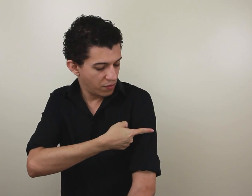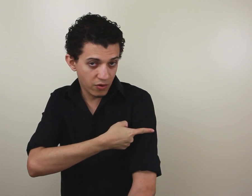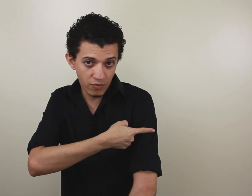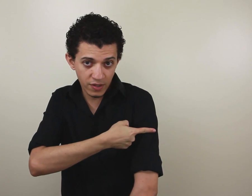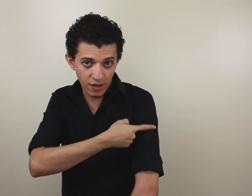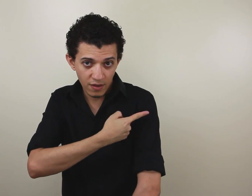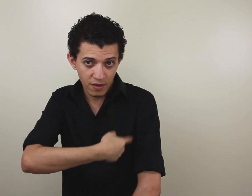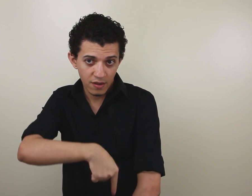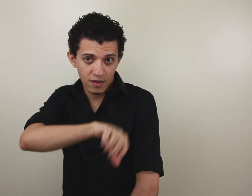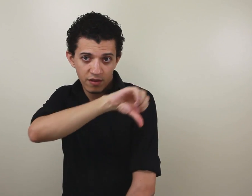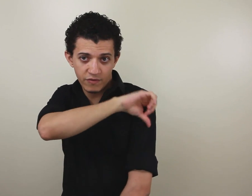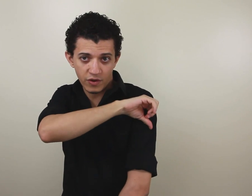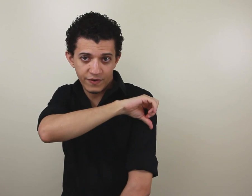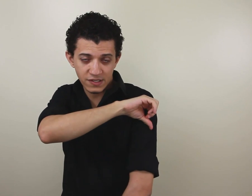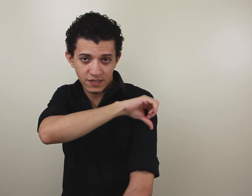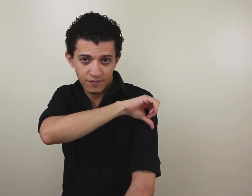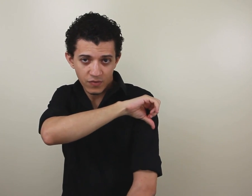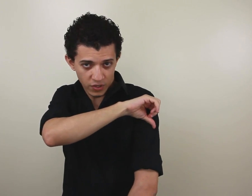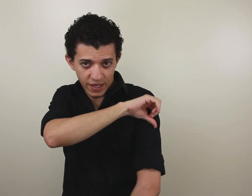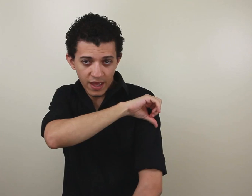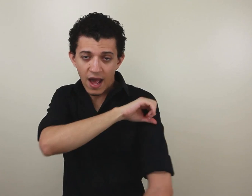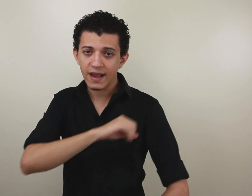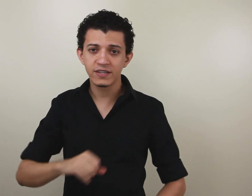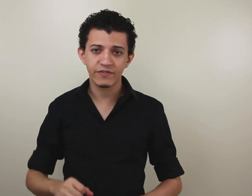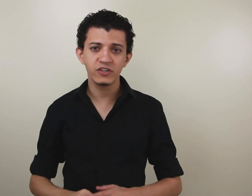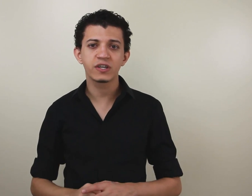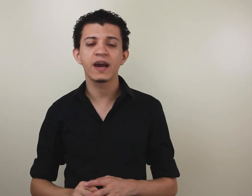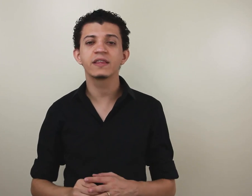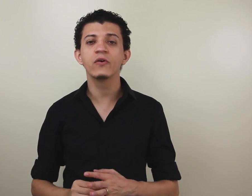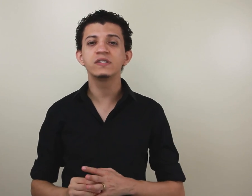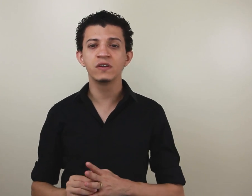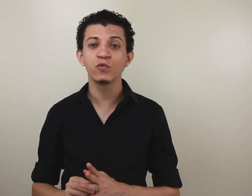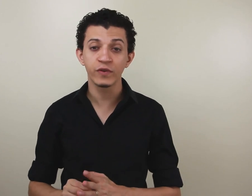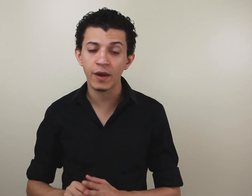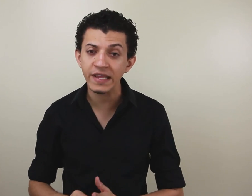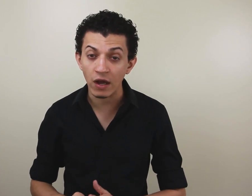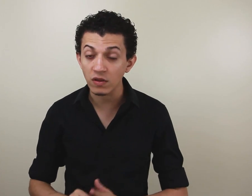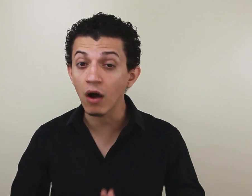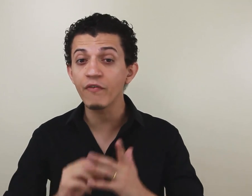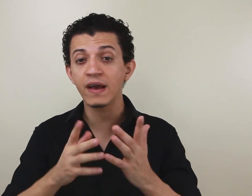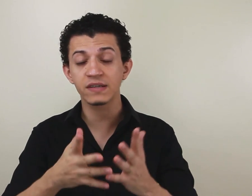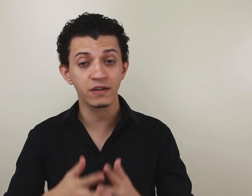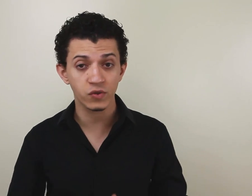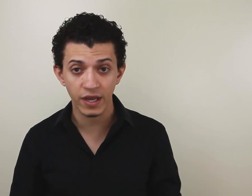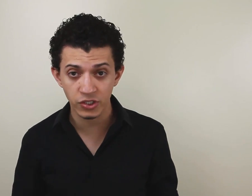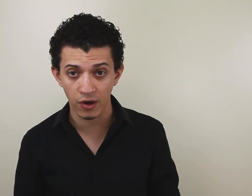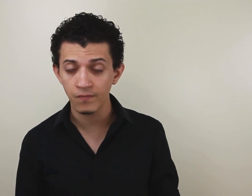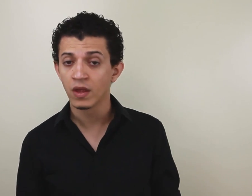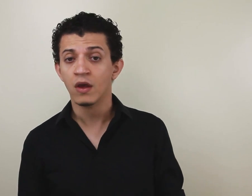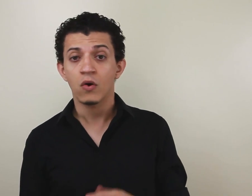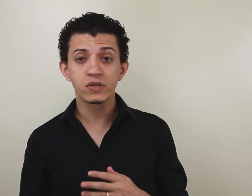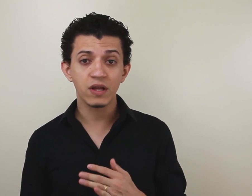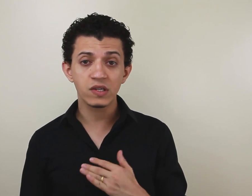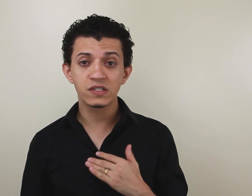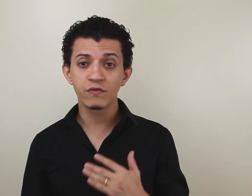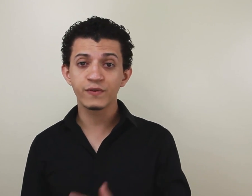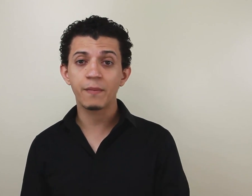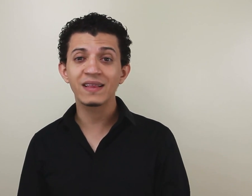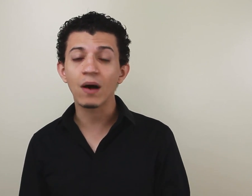O número 1 aqui, virou e fez assim, ok? Aqui já vai indicar, então, o ensino fundamental. Talvez, aí, na sua região, o sinal de ensino fundamental